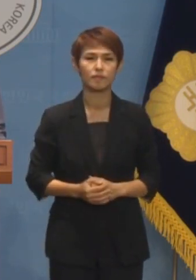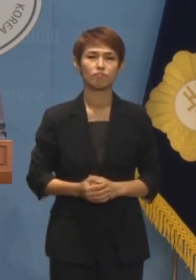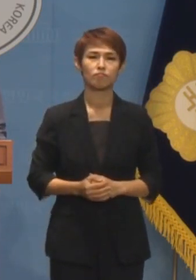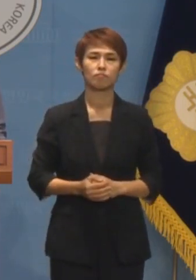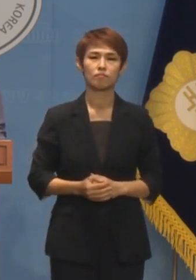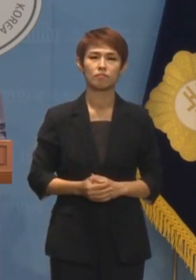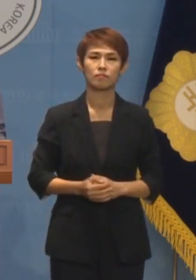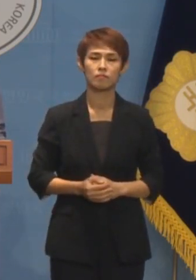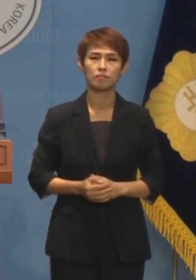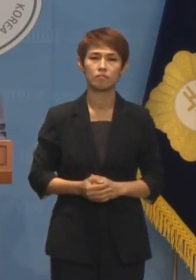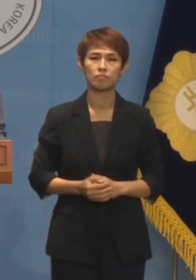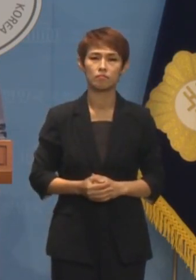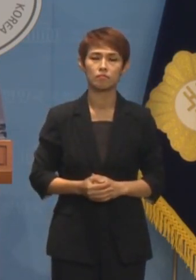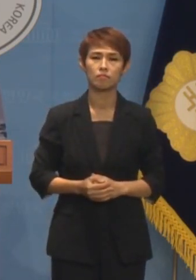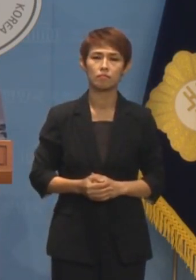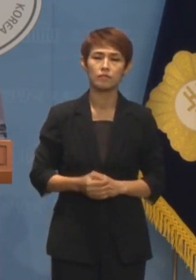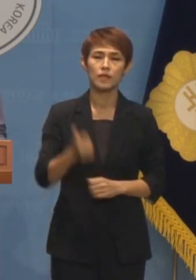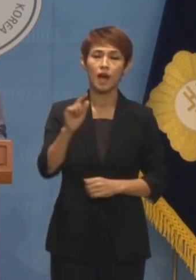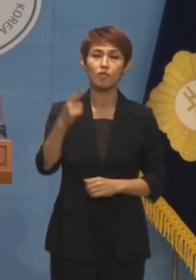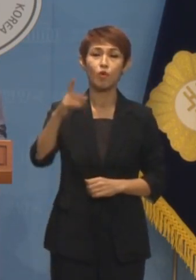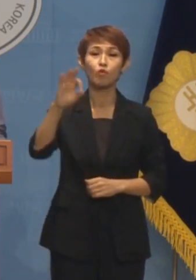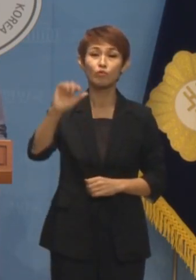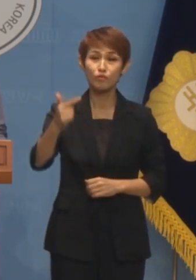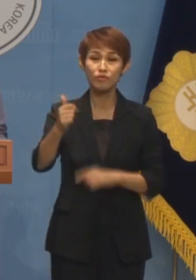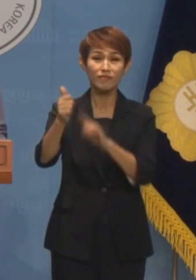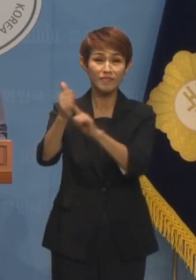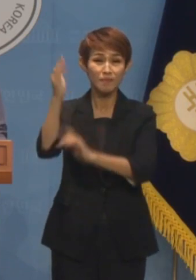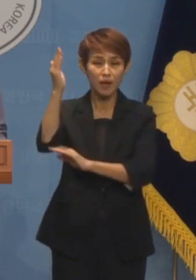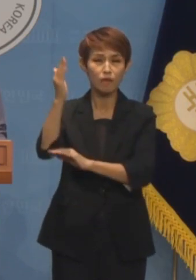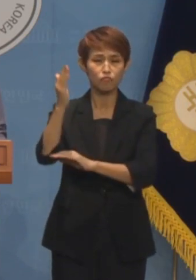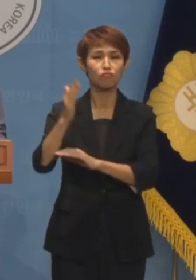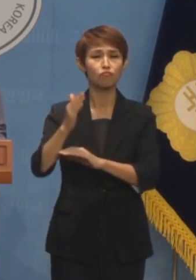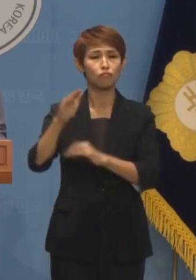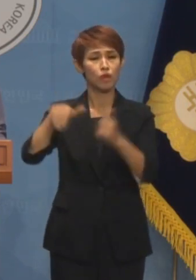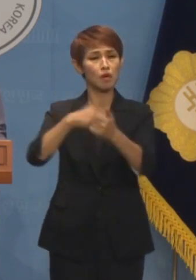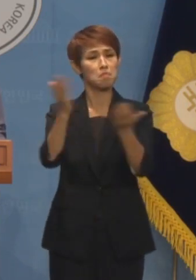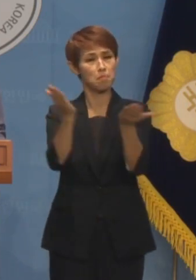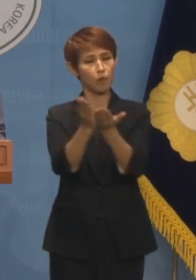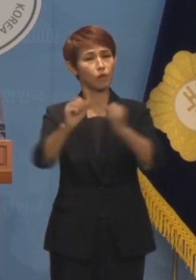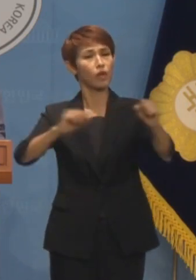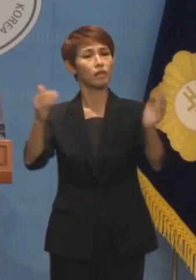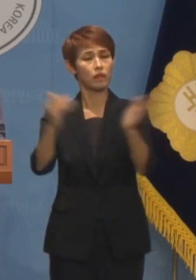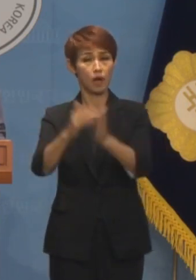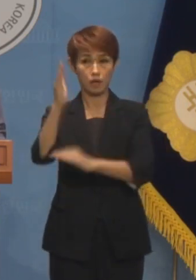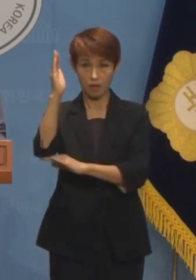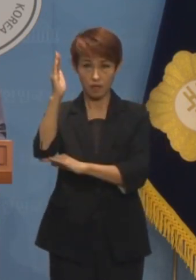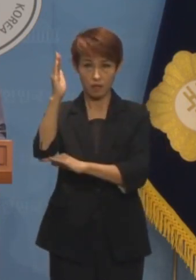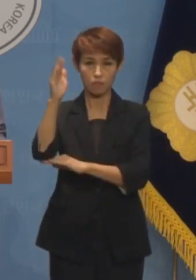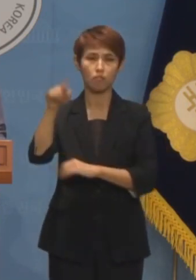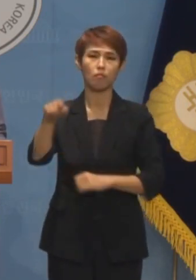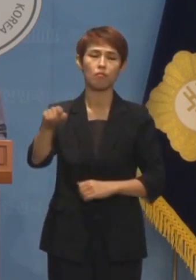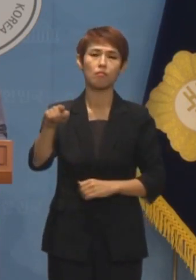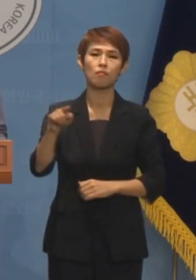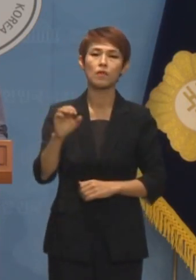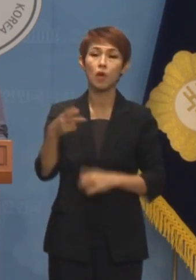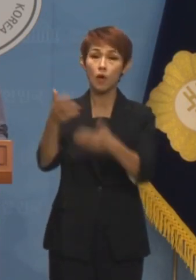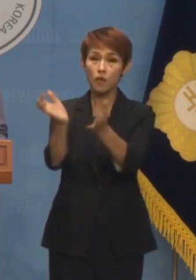맞게 활동했다는 한동훈 국민의힘 대표는 지금 즉시 당내에 철저한